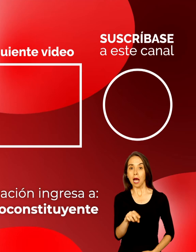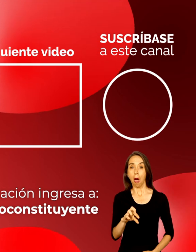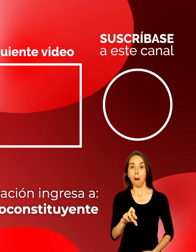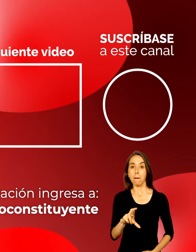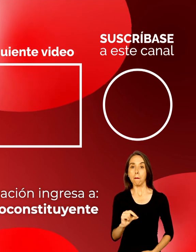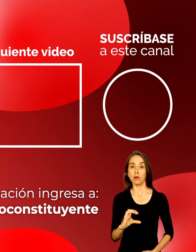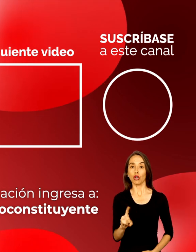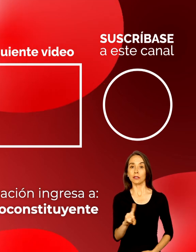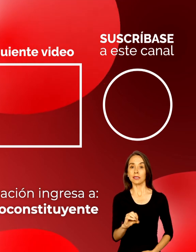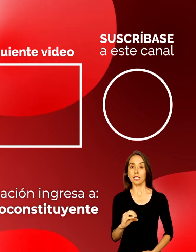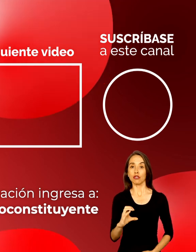constituyente.